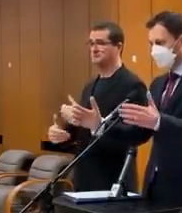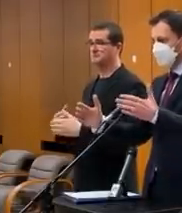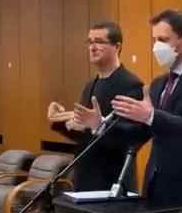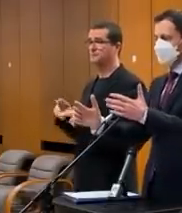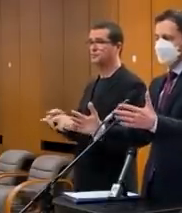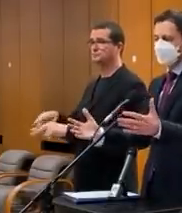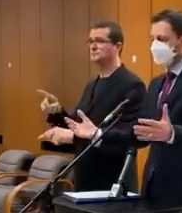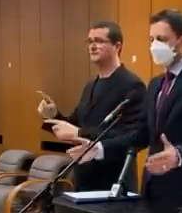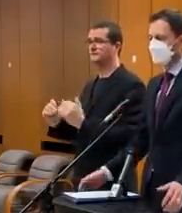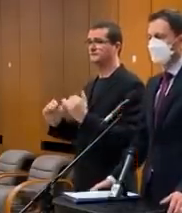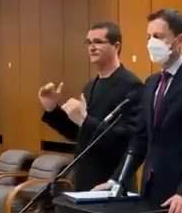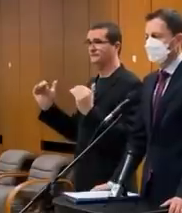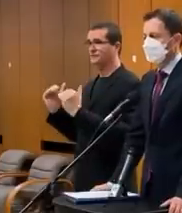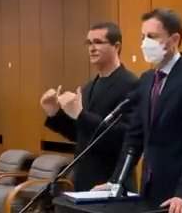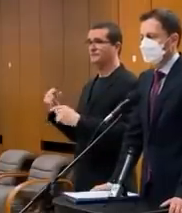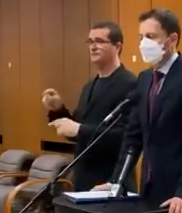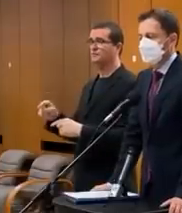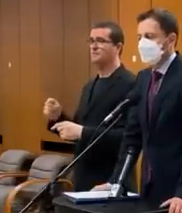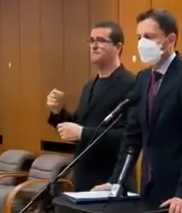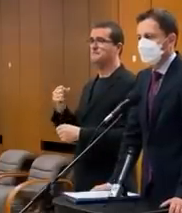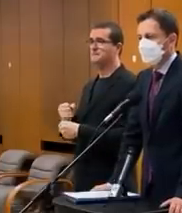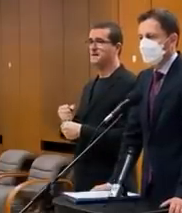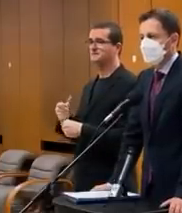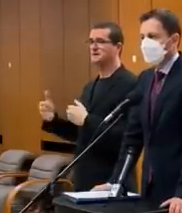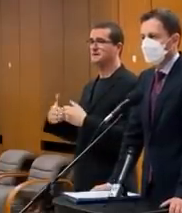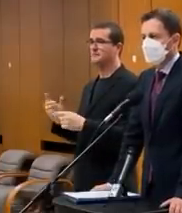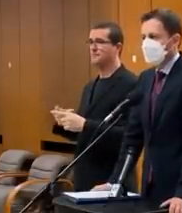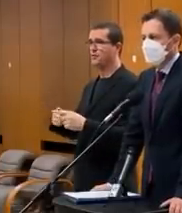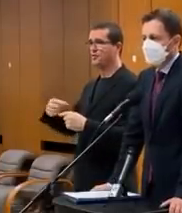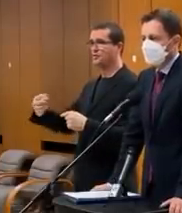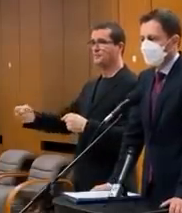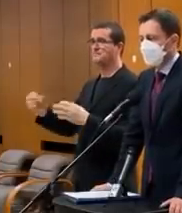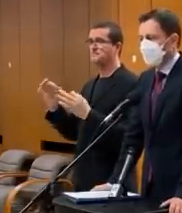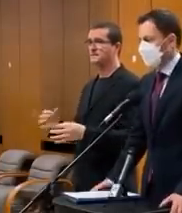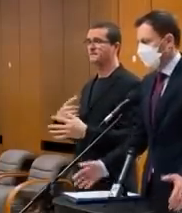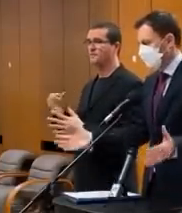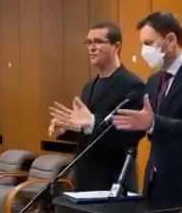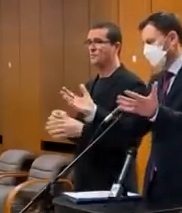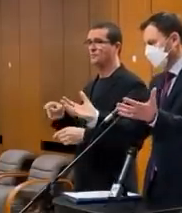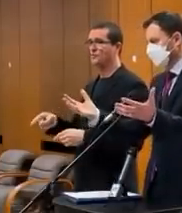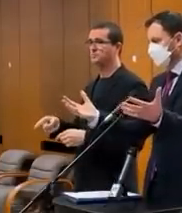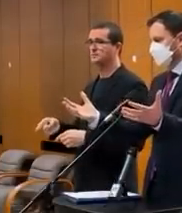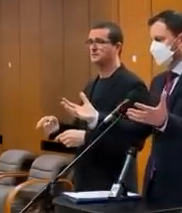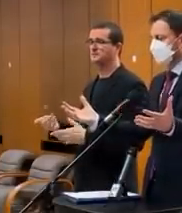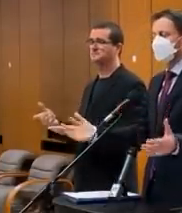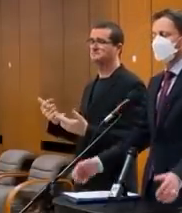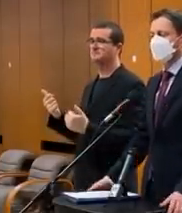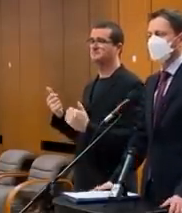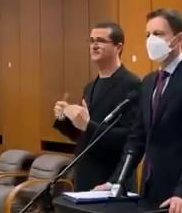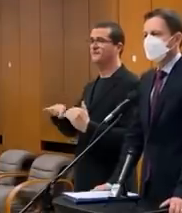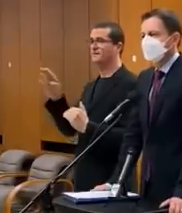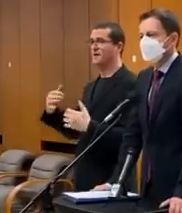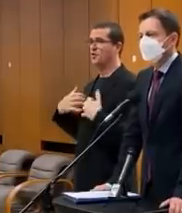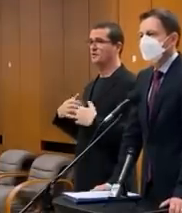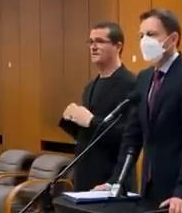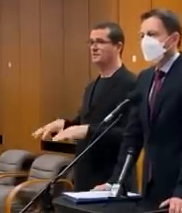postupne sa to podľa mňa vyrovnáva. Toto je aj práca na najbližší pol rok práve v období teraz tej voľny COVID-u.